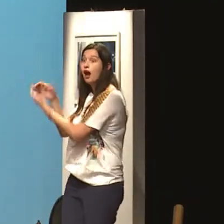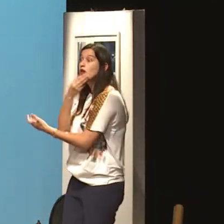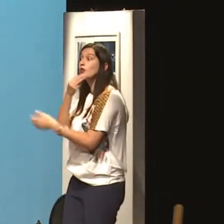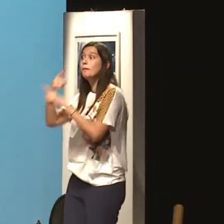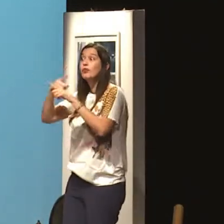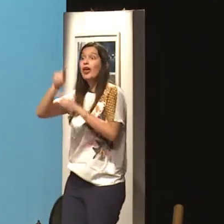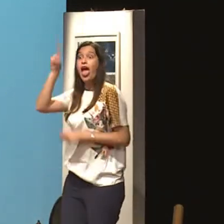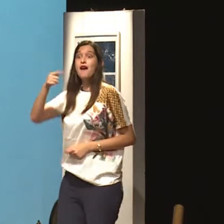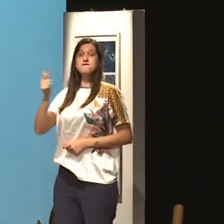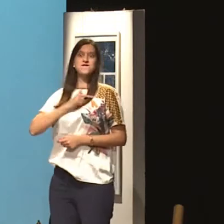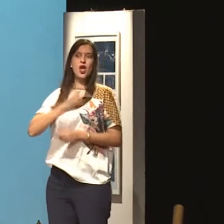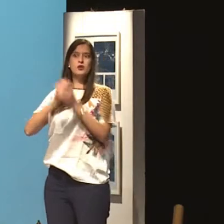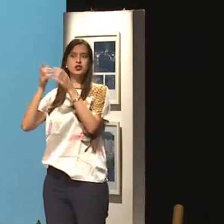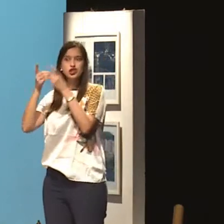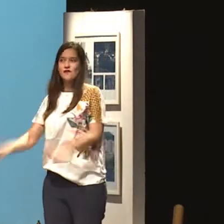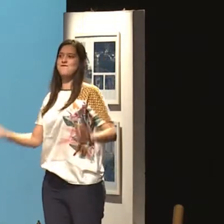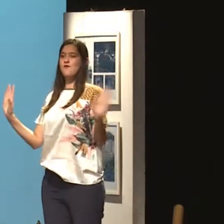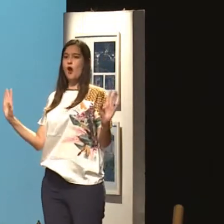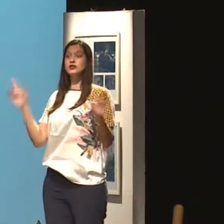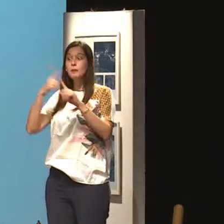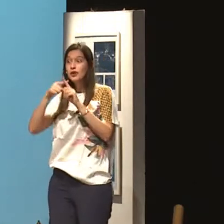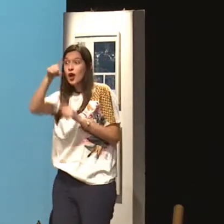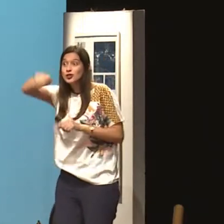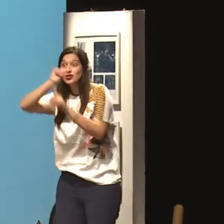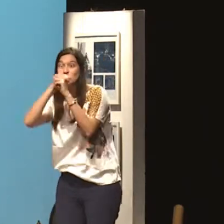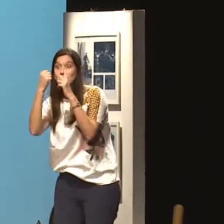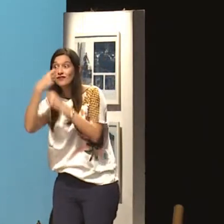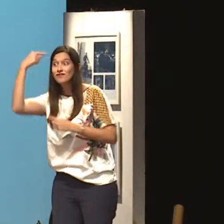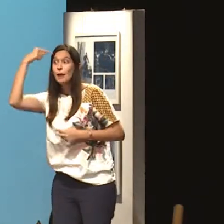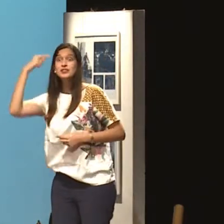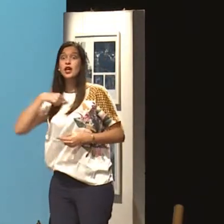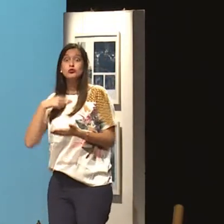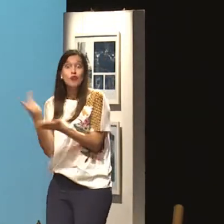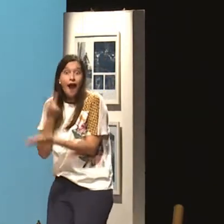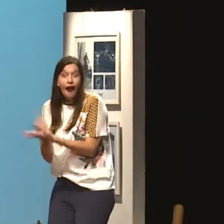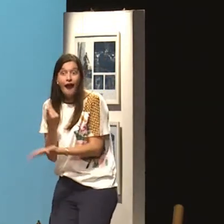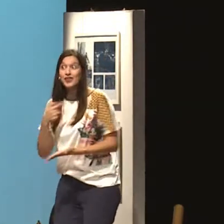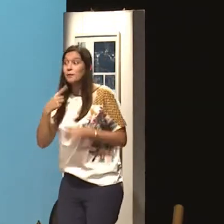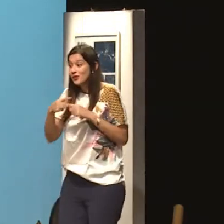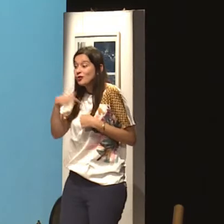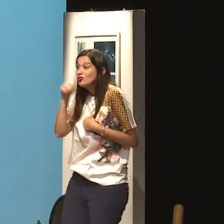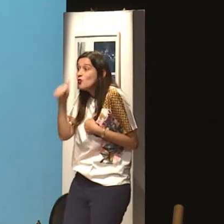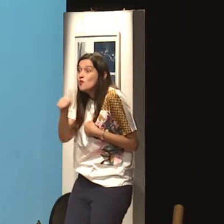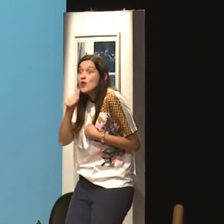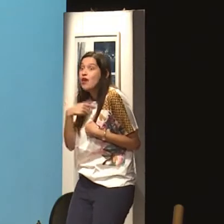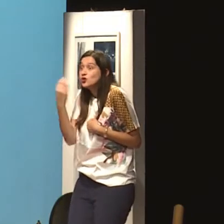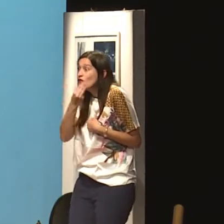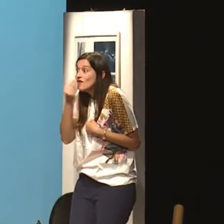tem medo de se separarem do marido, porque é feio o divórcio. Porque, ah, o que a sociedade vai pensar de mim? Vão falar que eu que estou